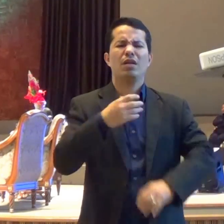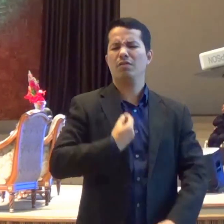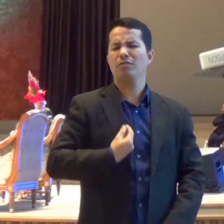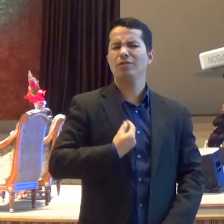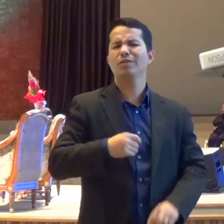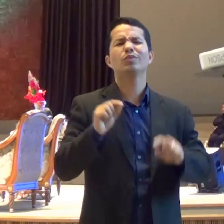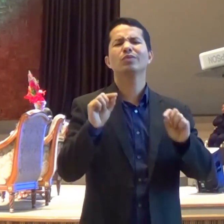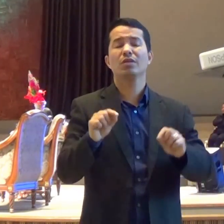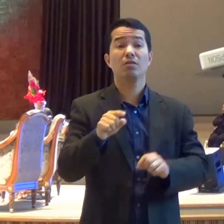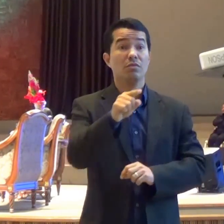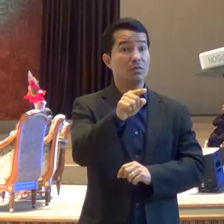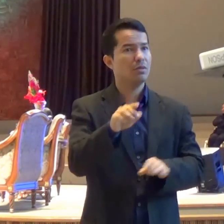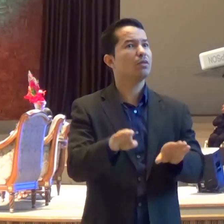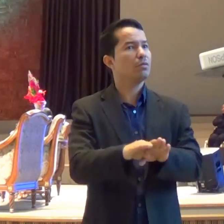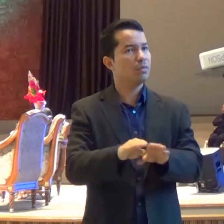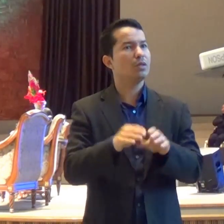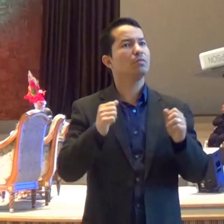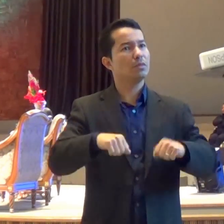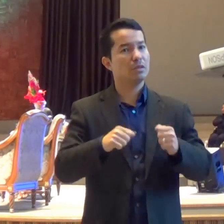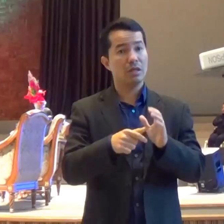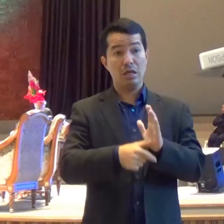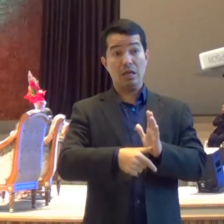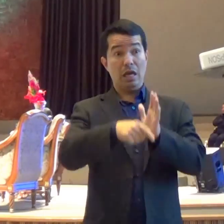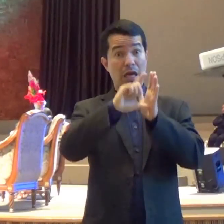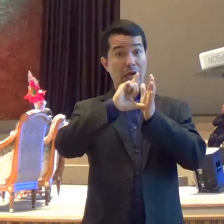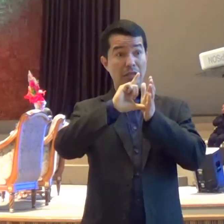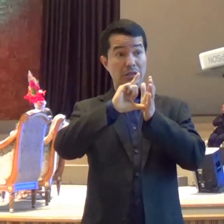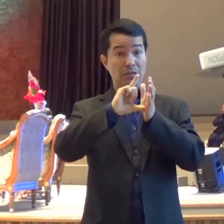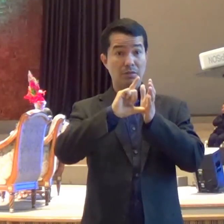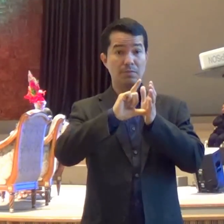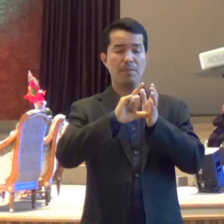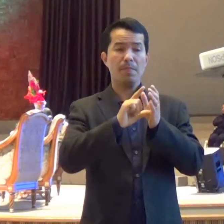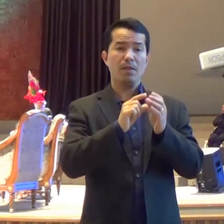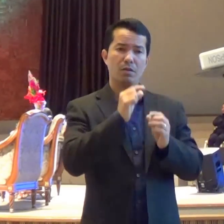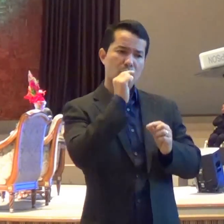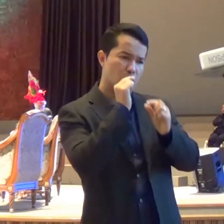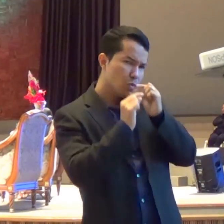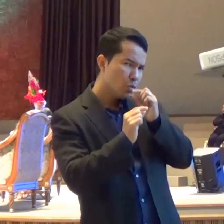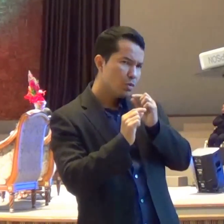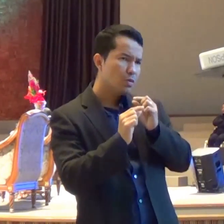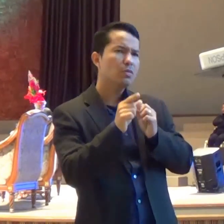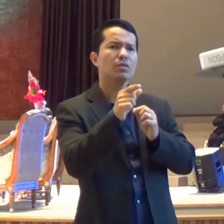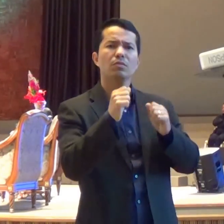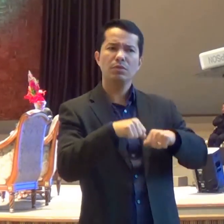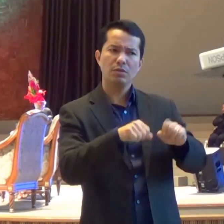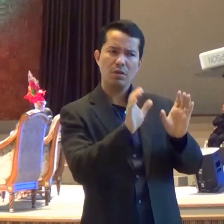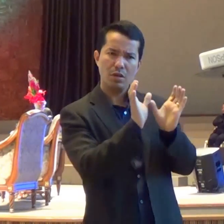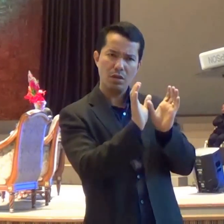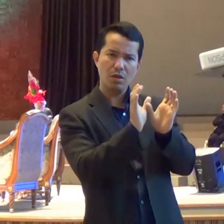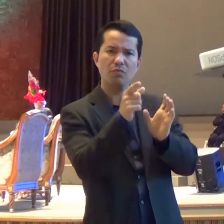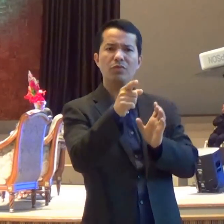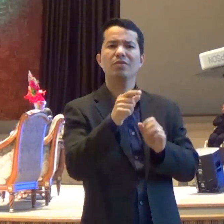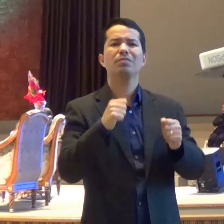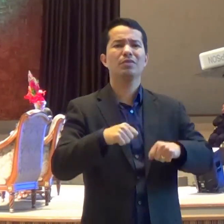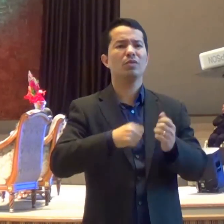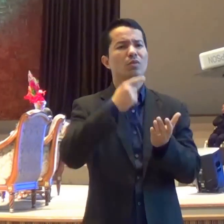Preparo Para poder Participar Desse memorial Eu preparo Do compromisso Do batismo